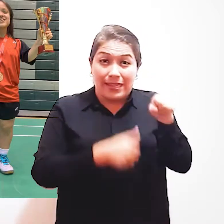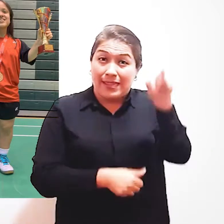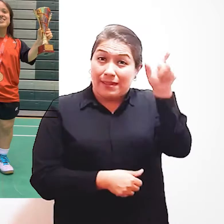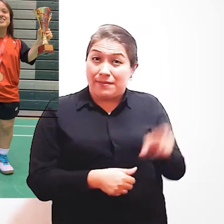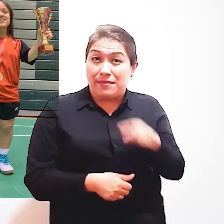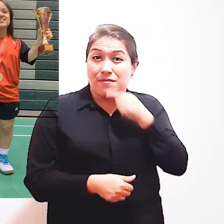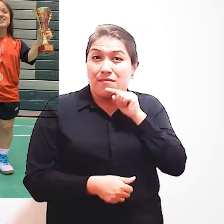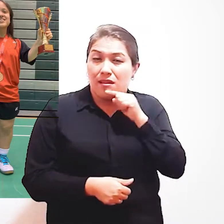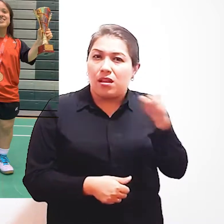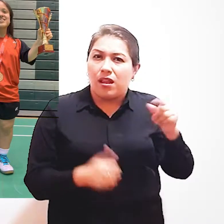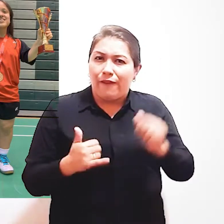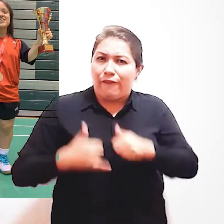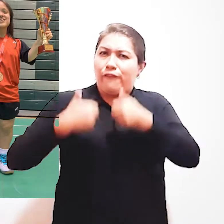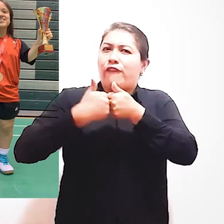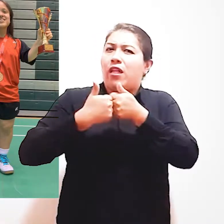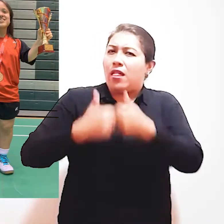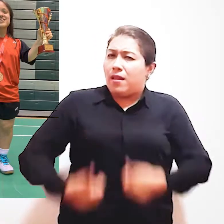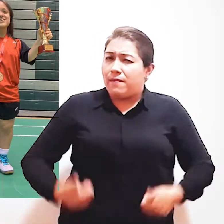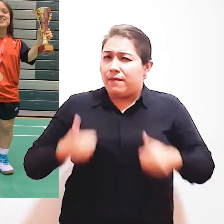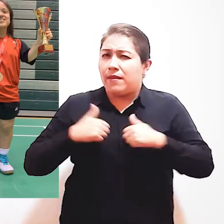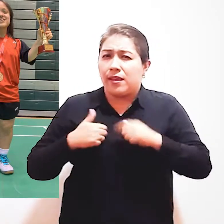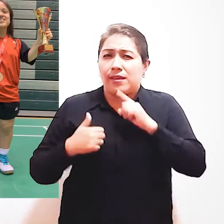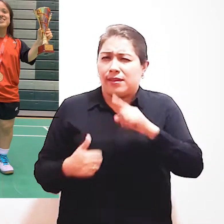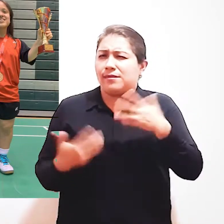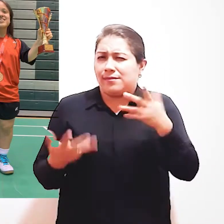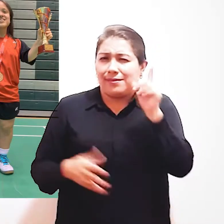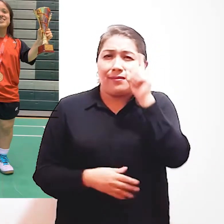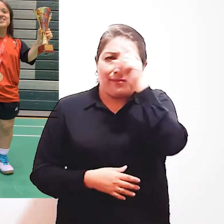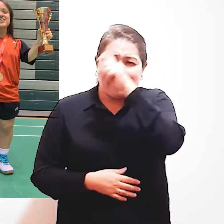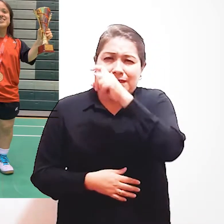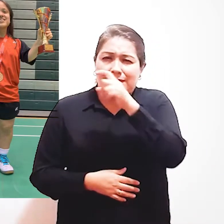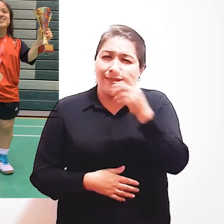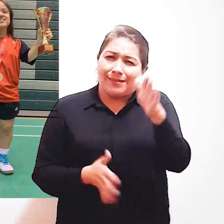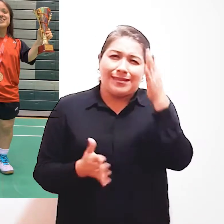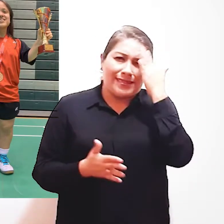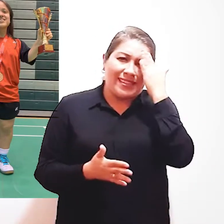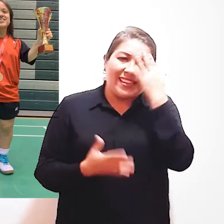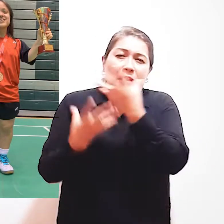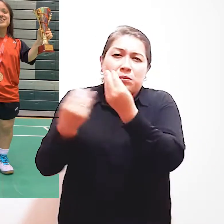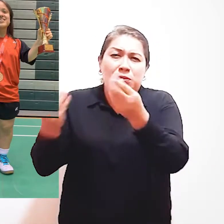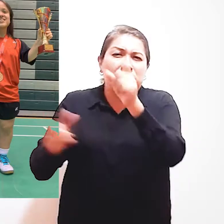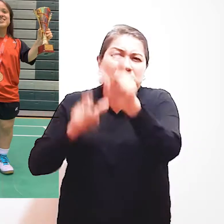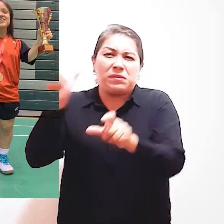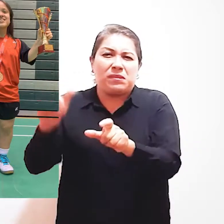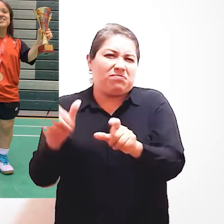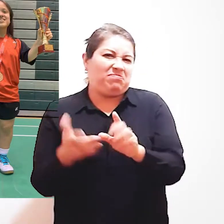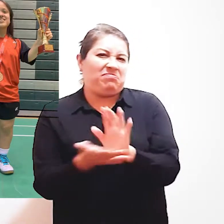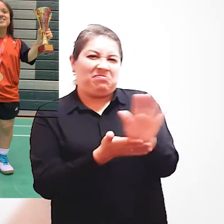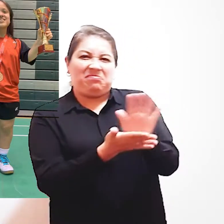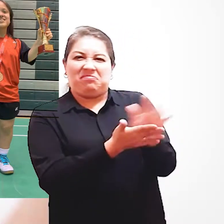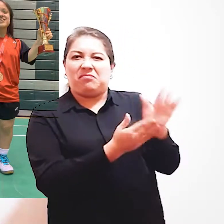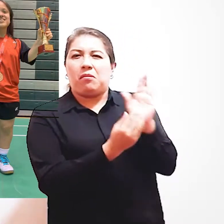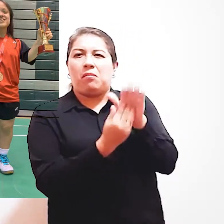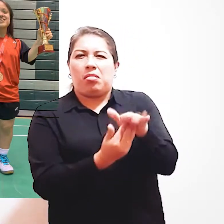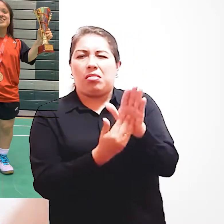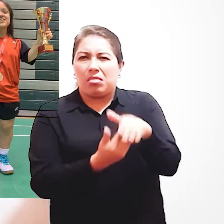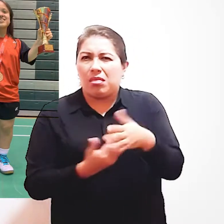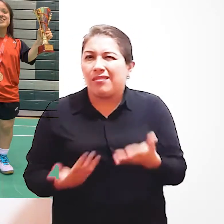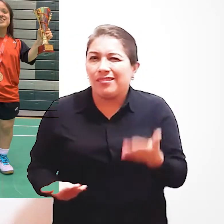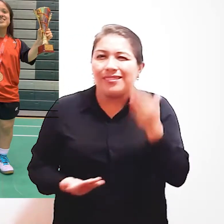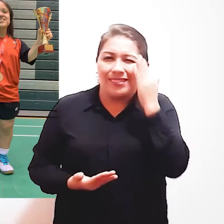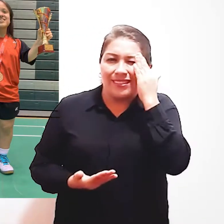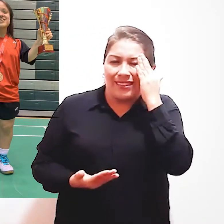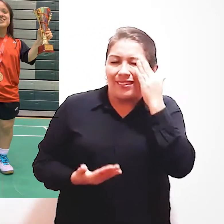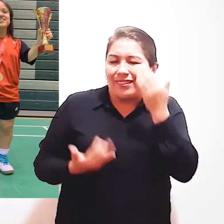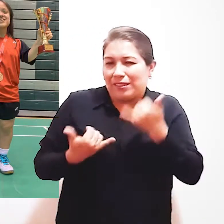Recuerda que, para ella Afrontar la vida ha sido un reto Ya que hay muchas personas de la sociedad Que no son inclusivas Y